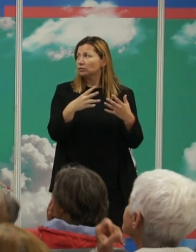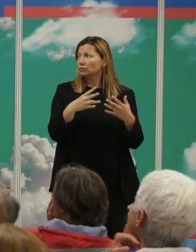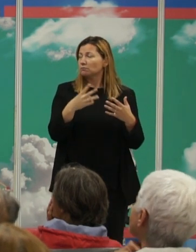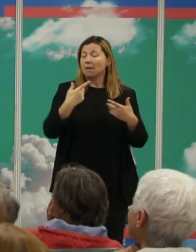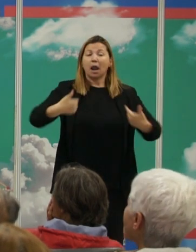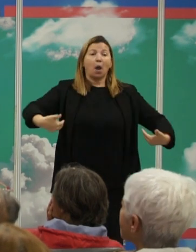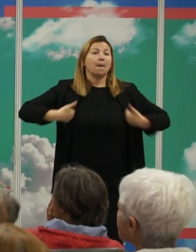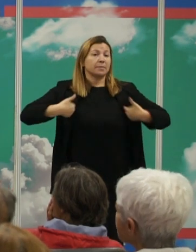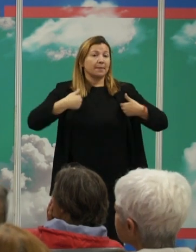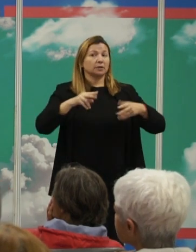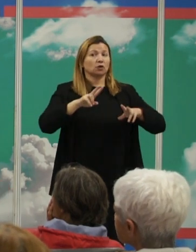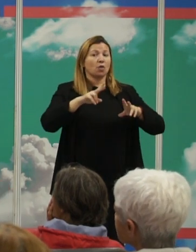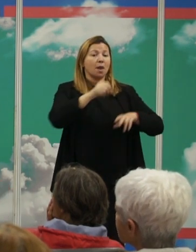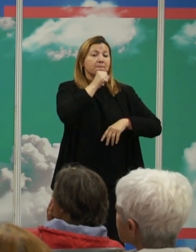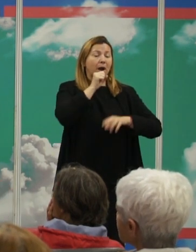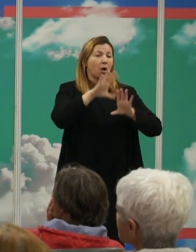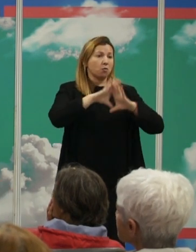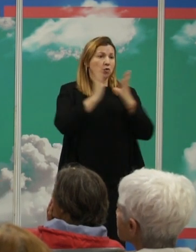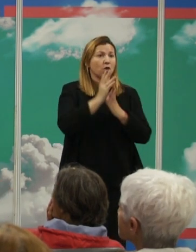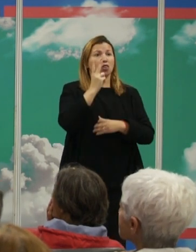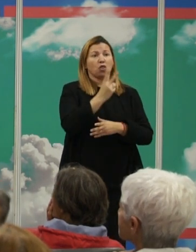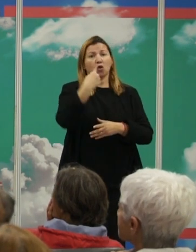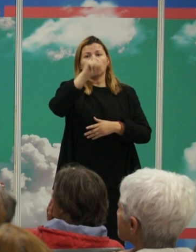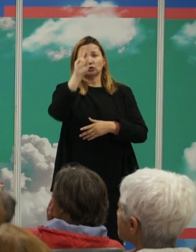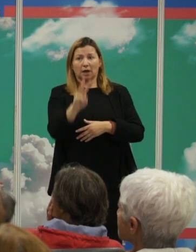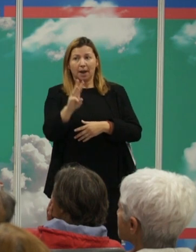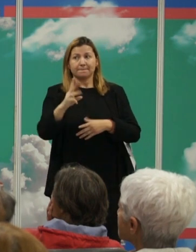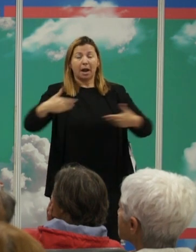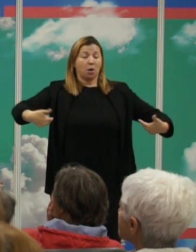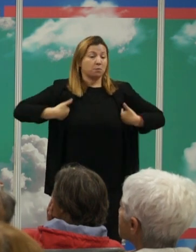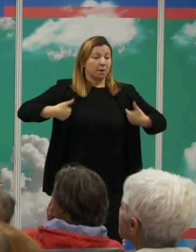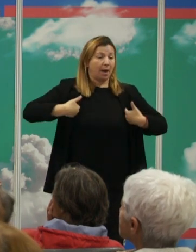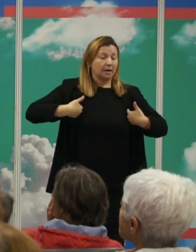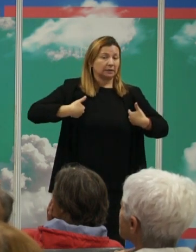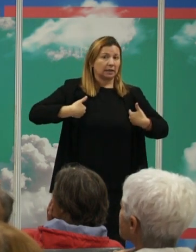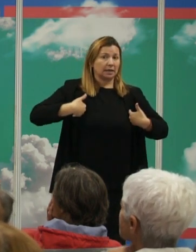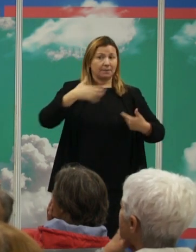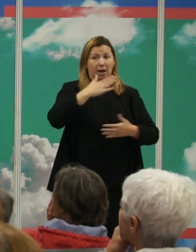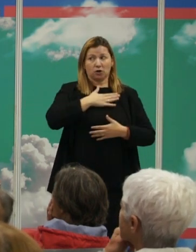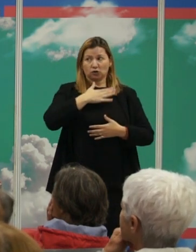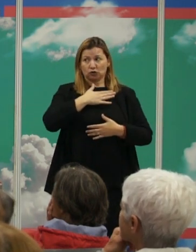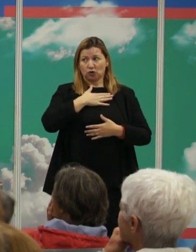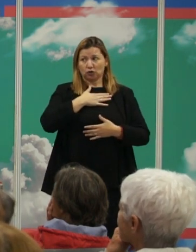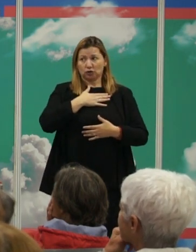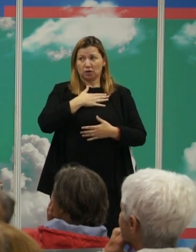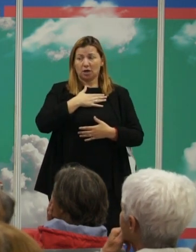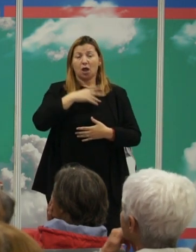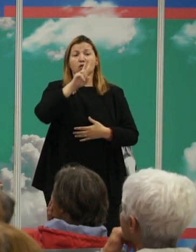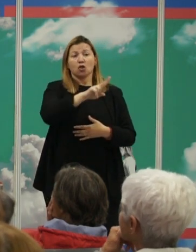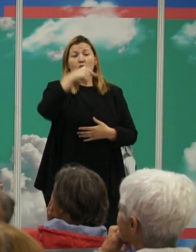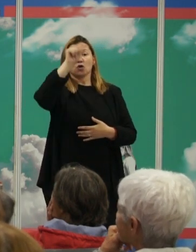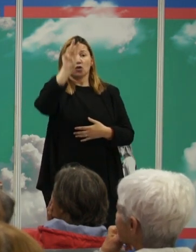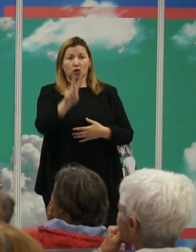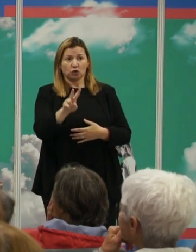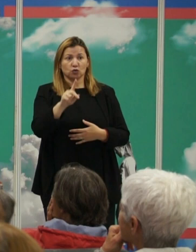primates del viejo mundo es 2,3 para los primates y nuestra especie hermana que son las tupallas 2,2